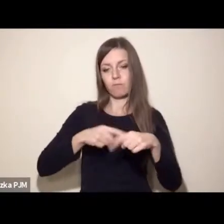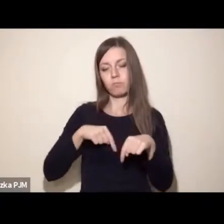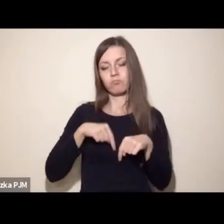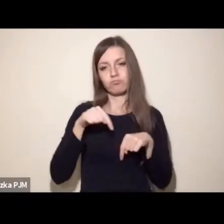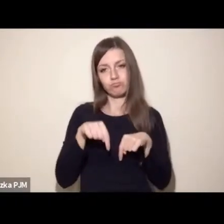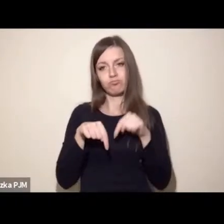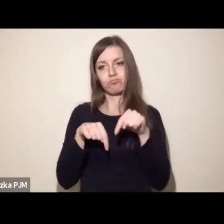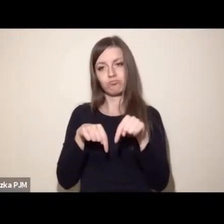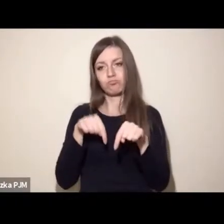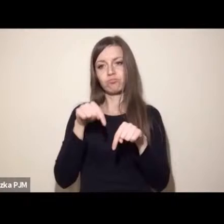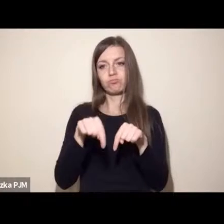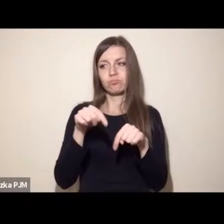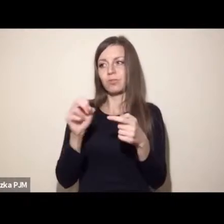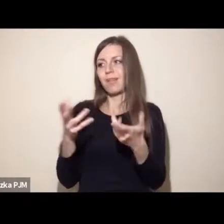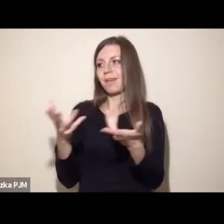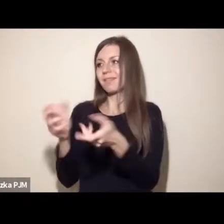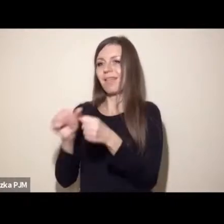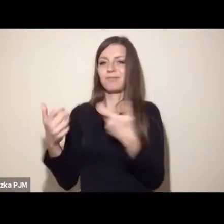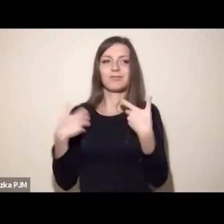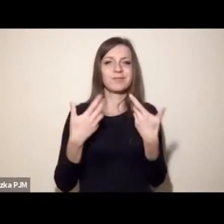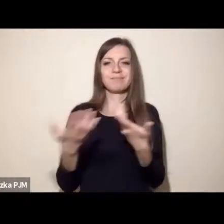rzeczywistości, w której żyjemy.